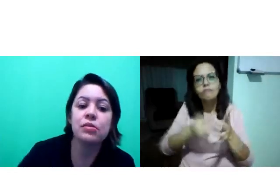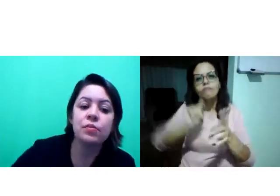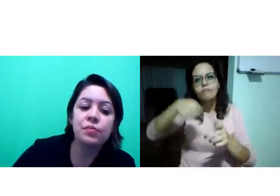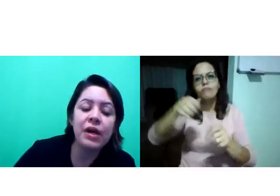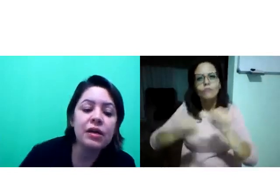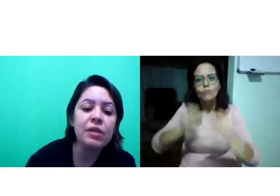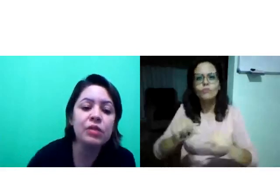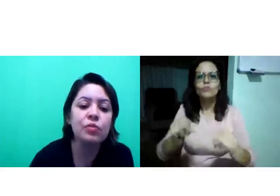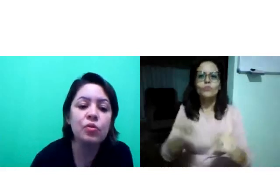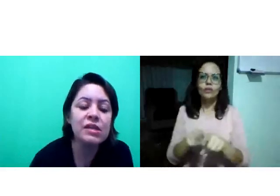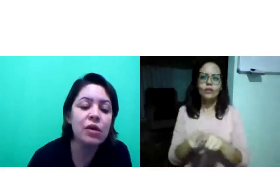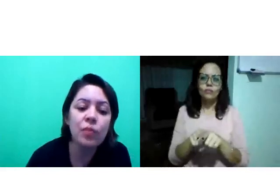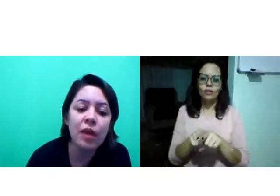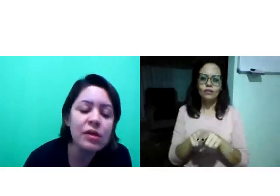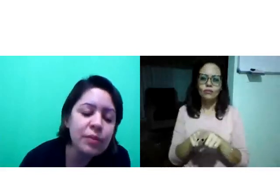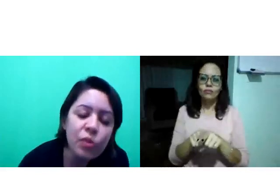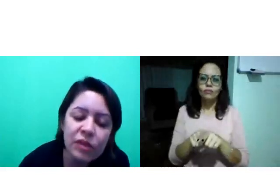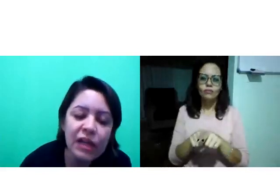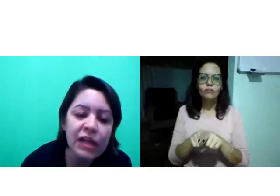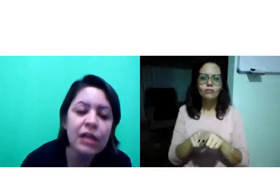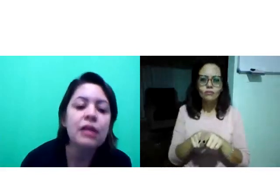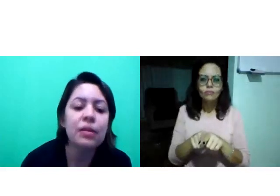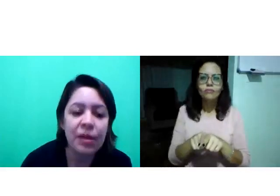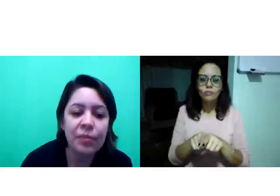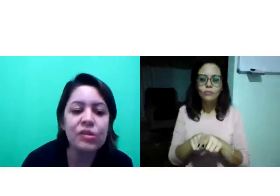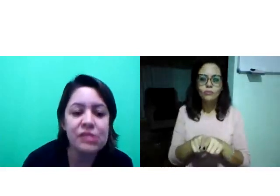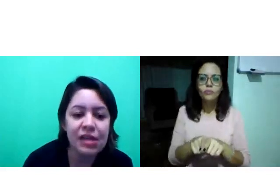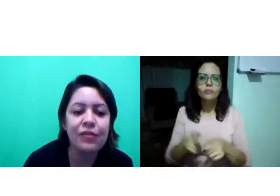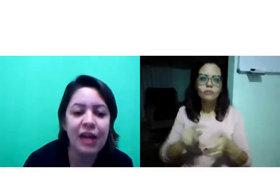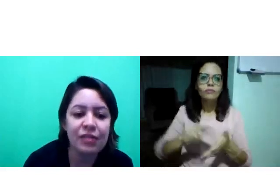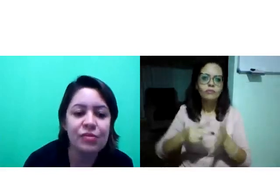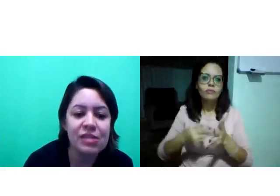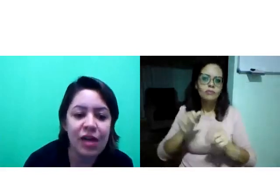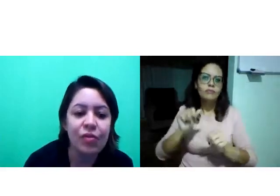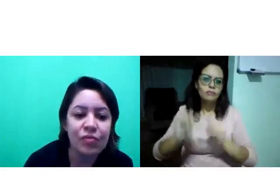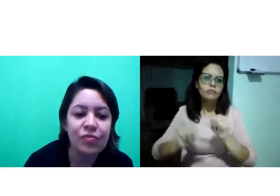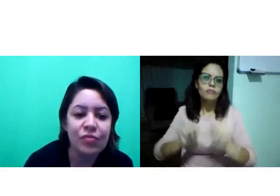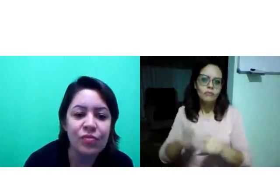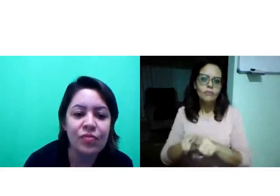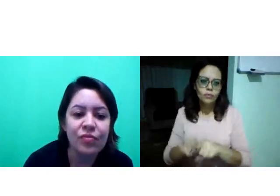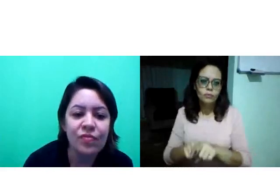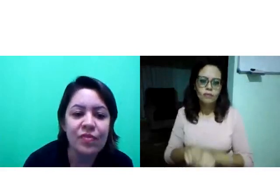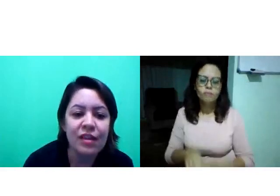porque se o parâmetro muda, se alguma coisa muda ali, também muda o significado do sinal.